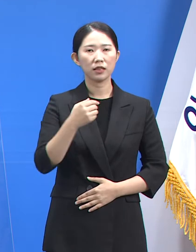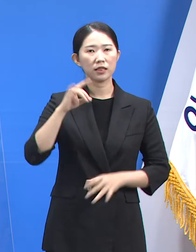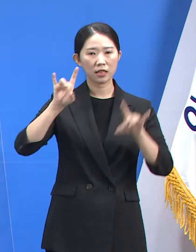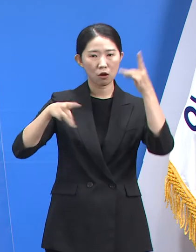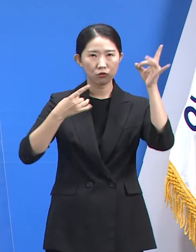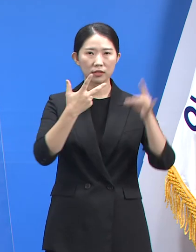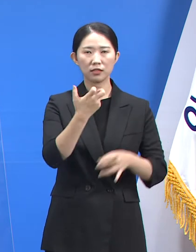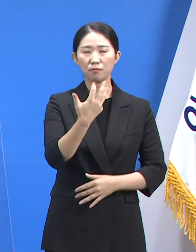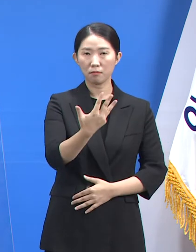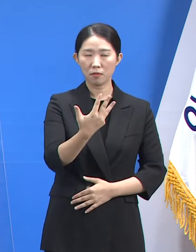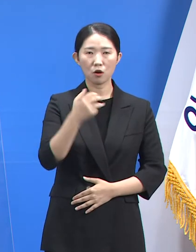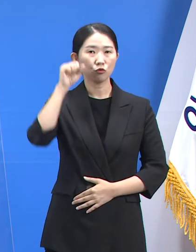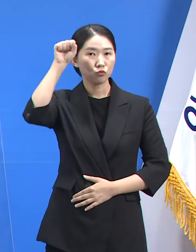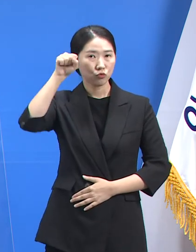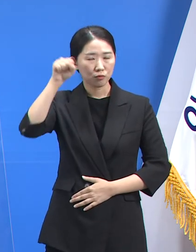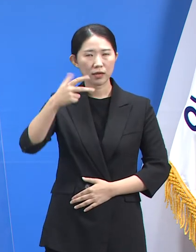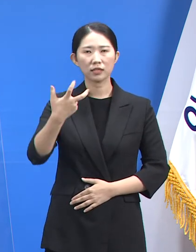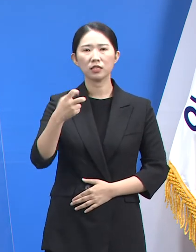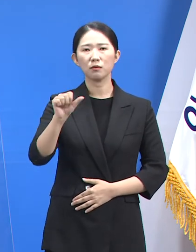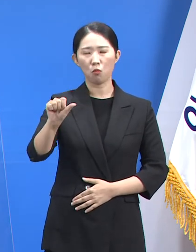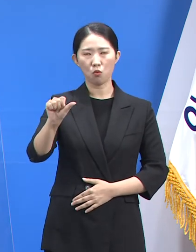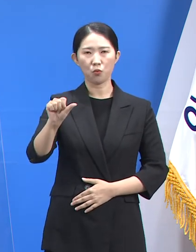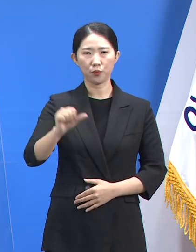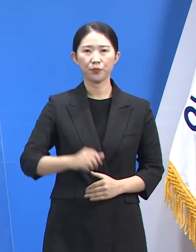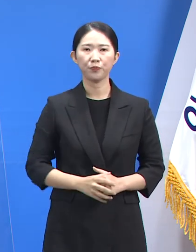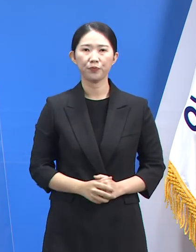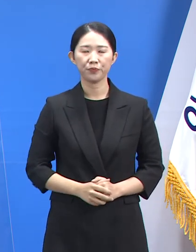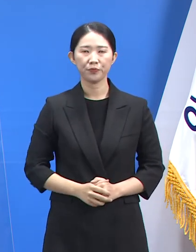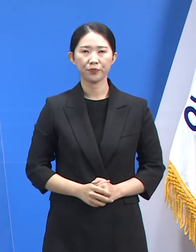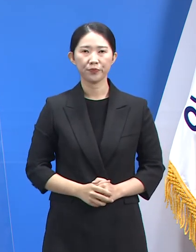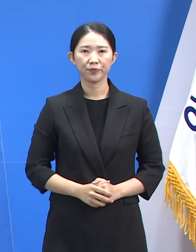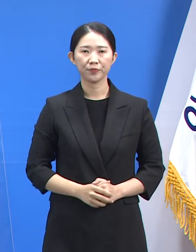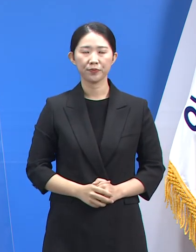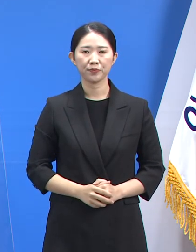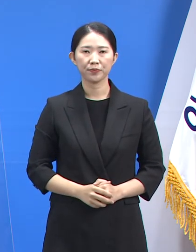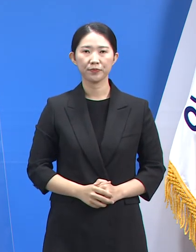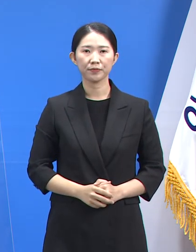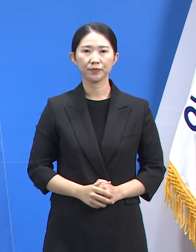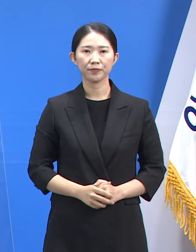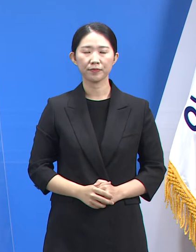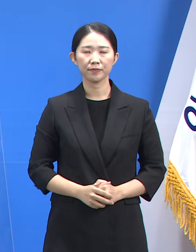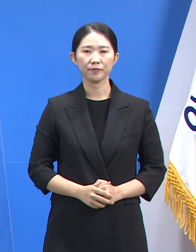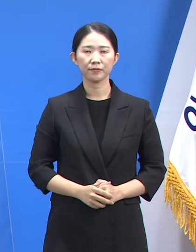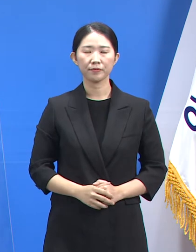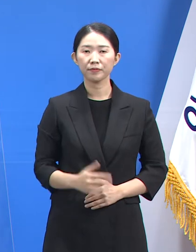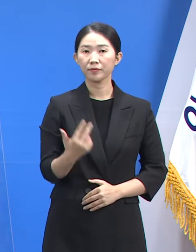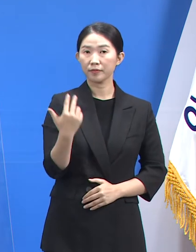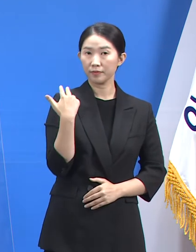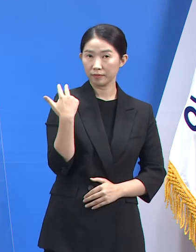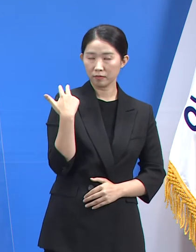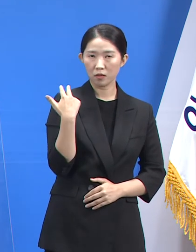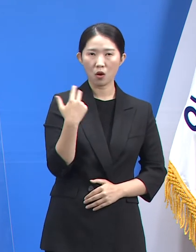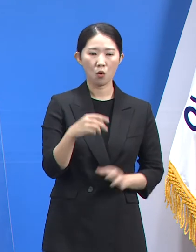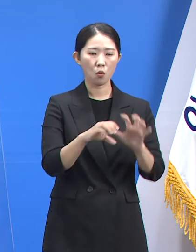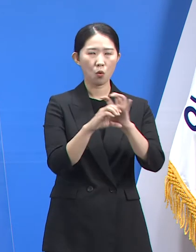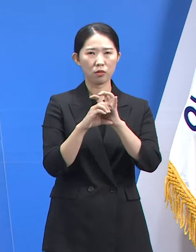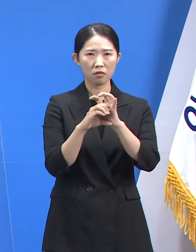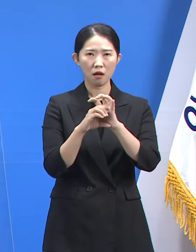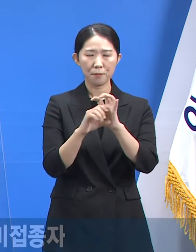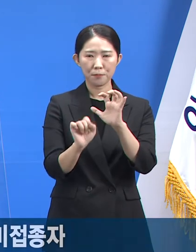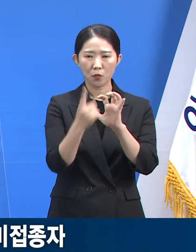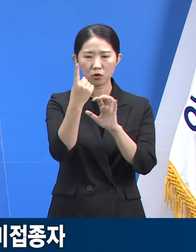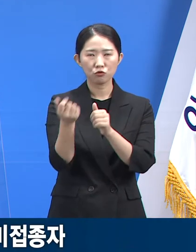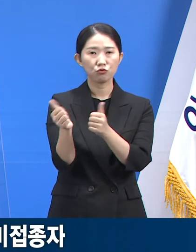우즈베키스탄 75명 순으로 나타났습니다. 지난주 코로나19 사망자 현황입니다.